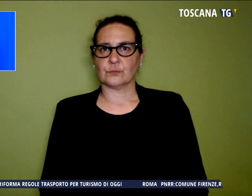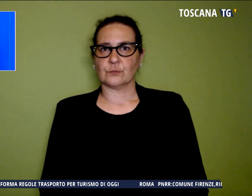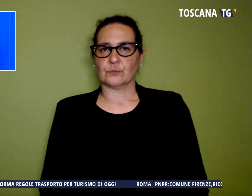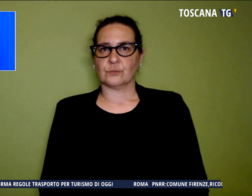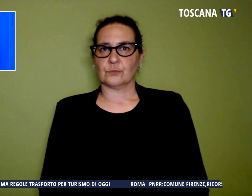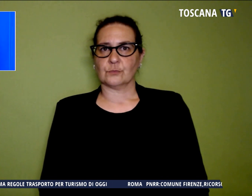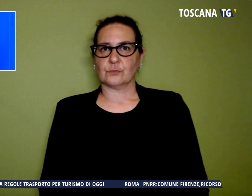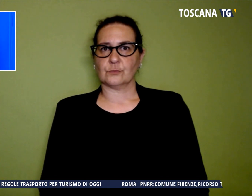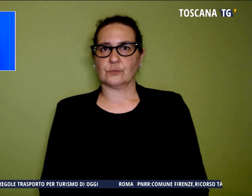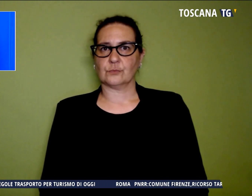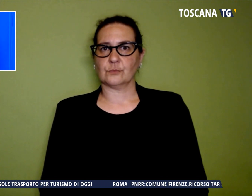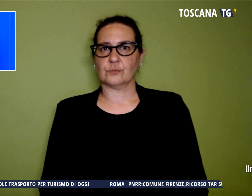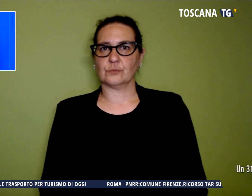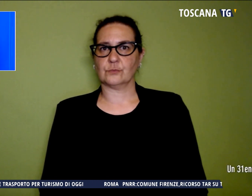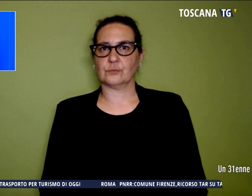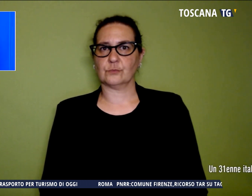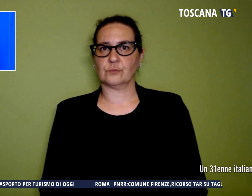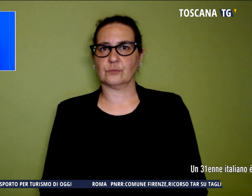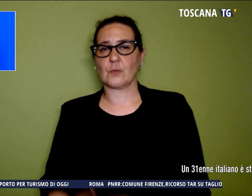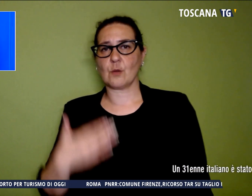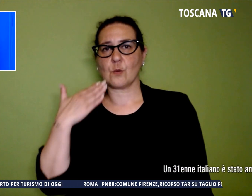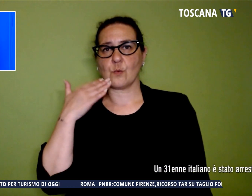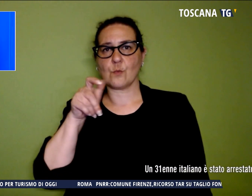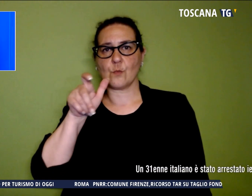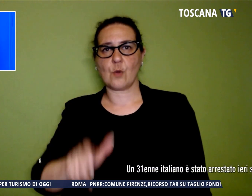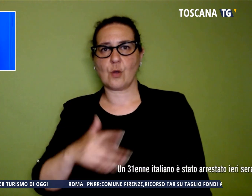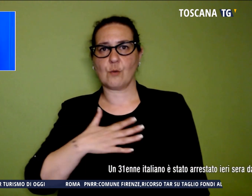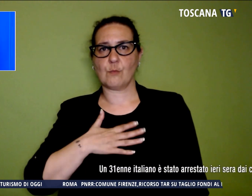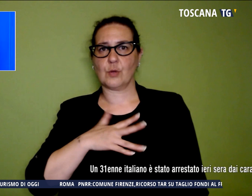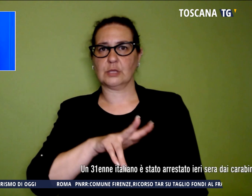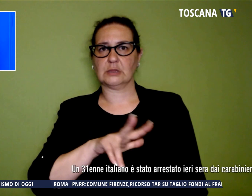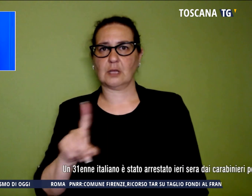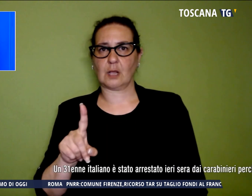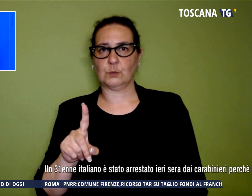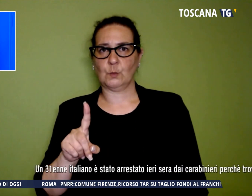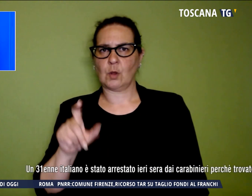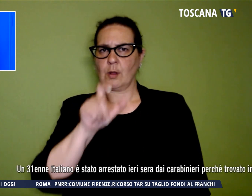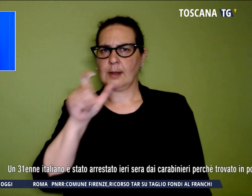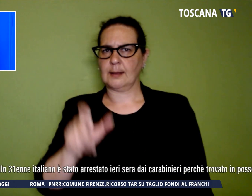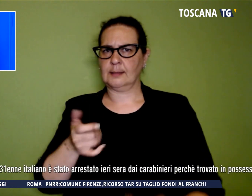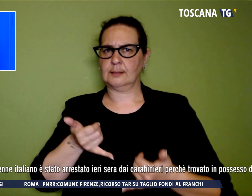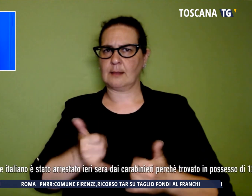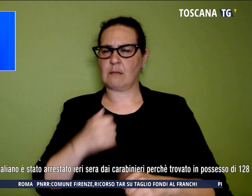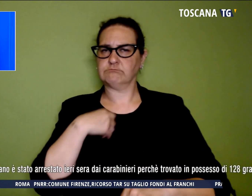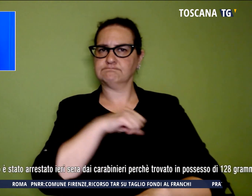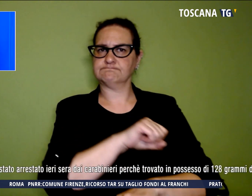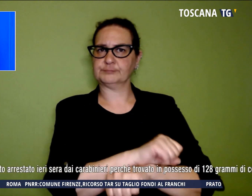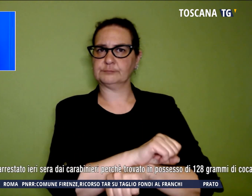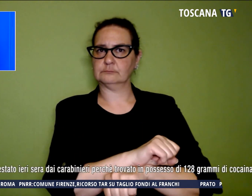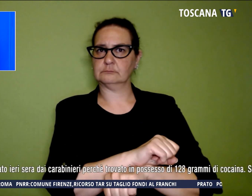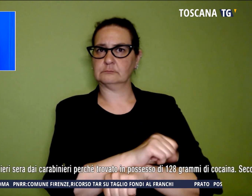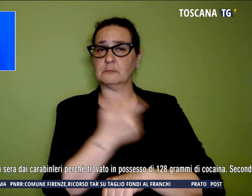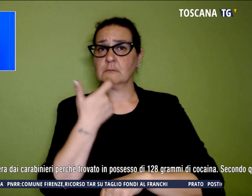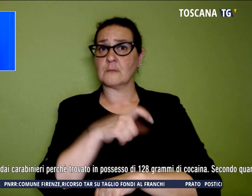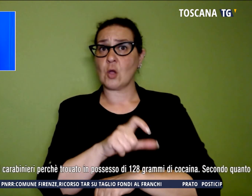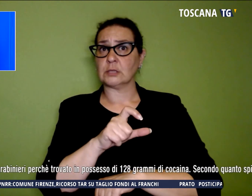Un 31enne italiano è stato arrestato dai carabinieri perché trovato in possesso